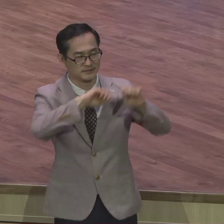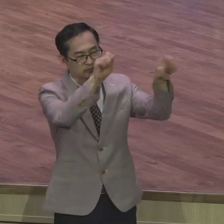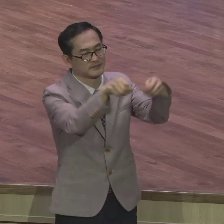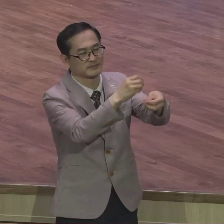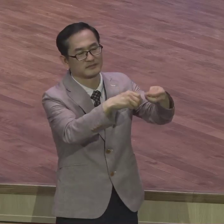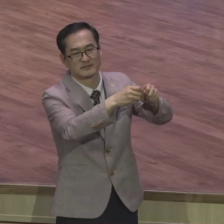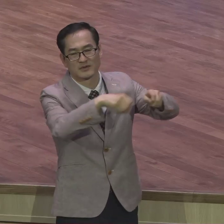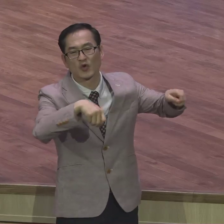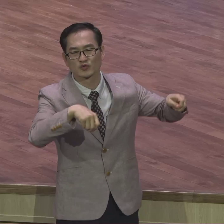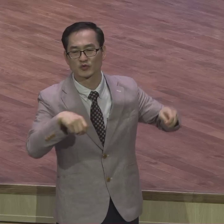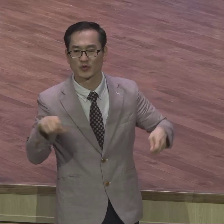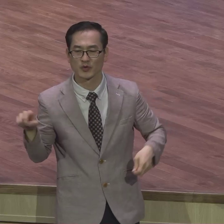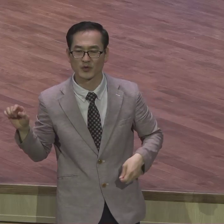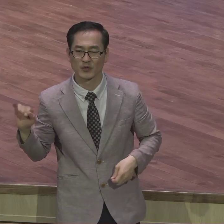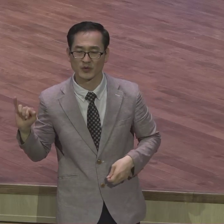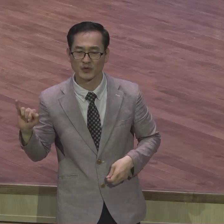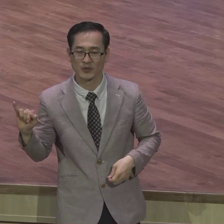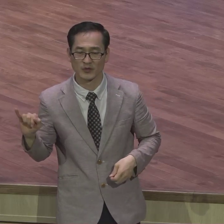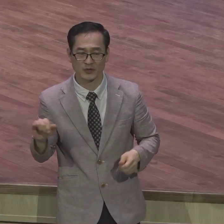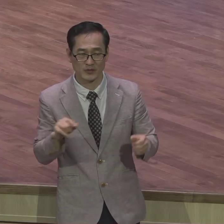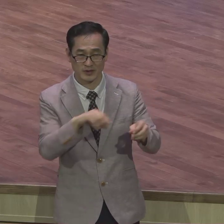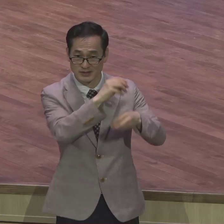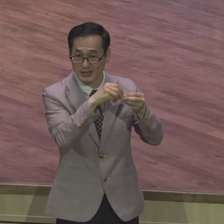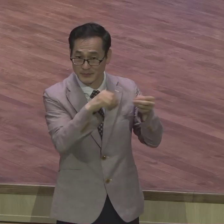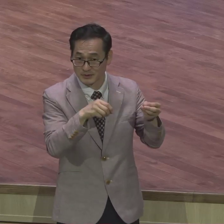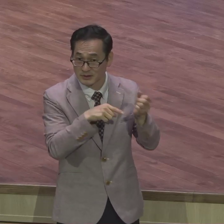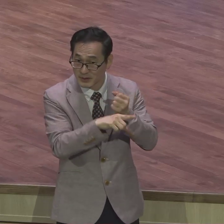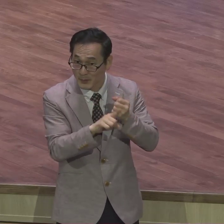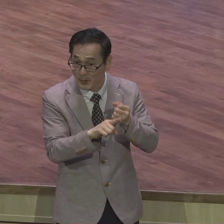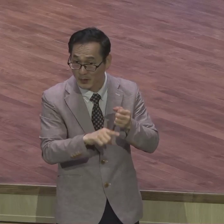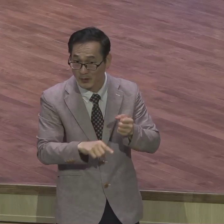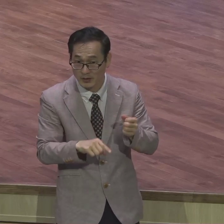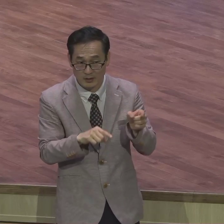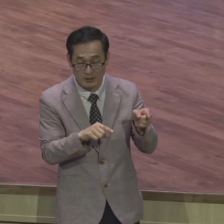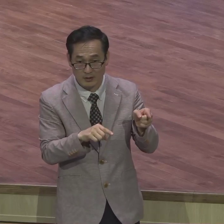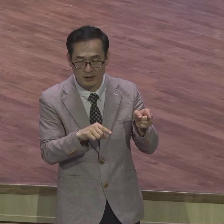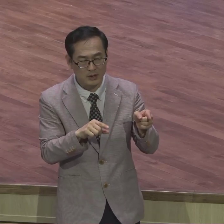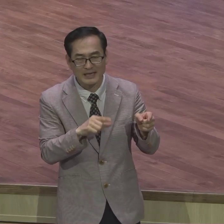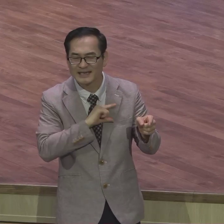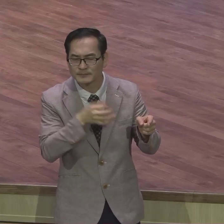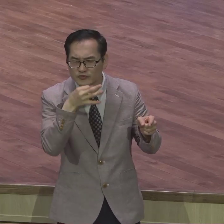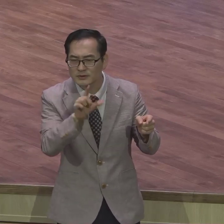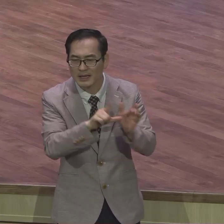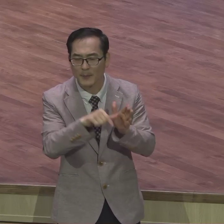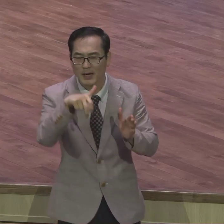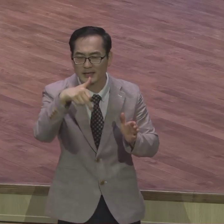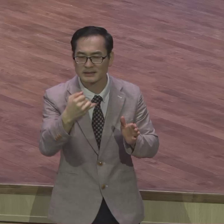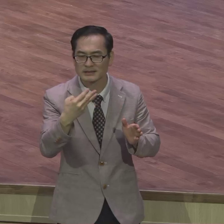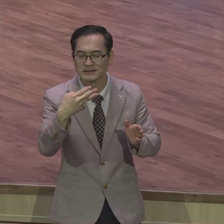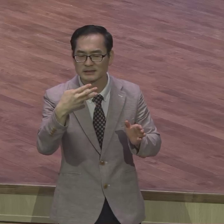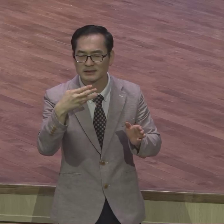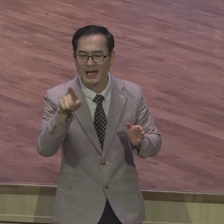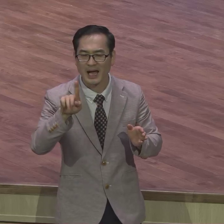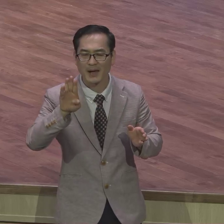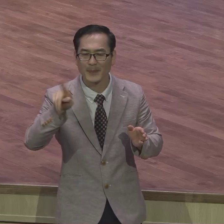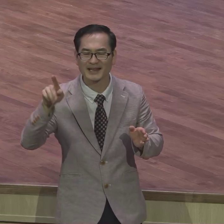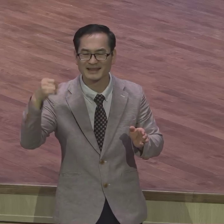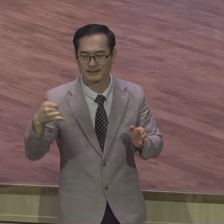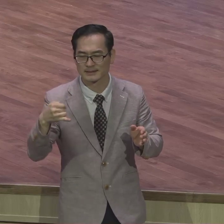스카프 스카프 이름이 뭐냐 크라바트 크라바트라고 하는데 크라바트는 이 의미가